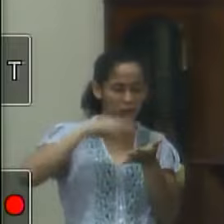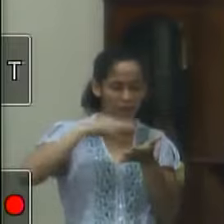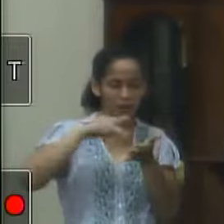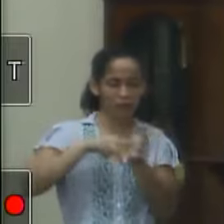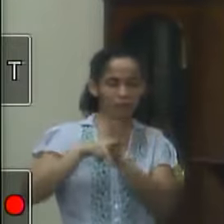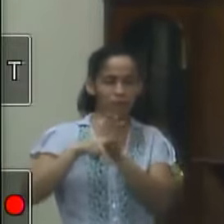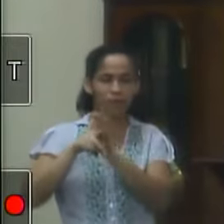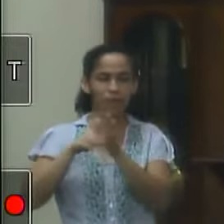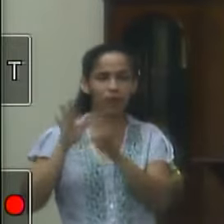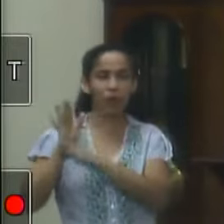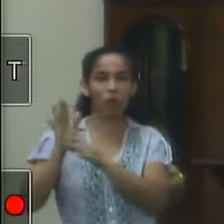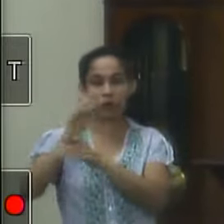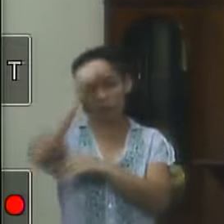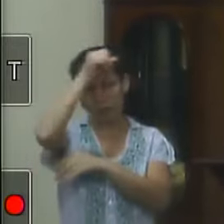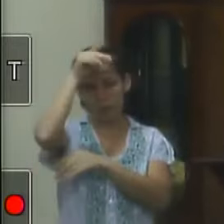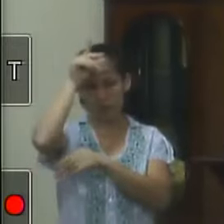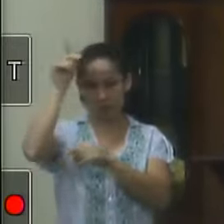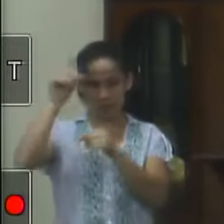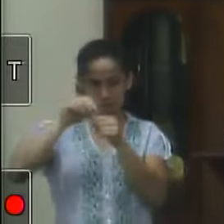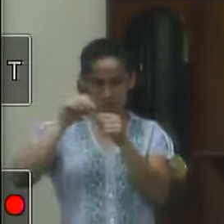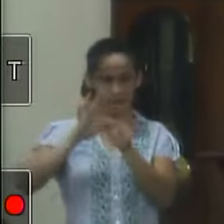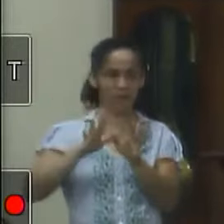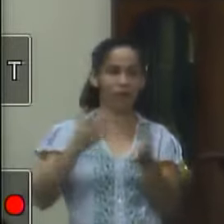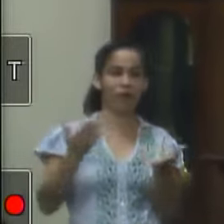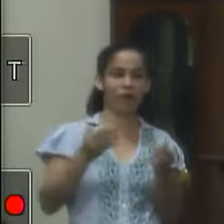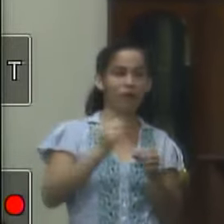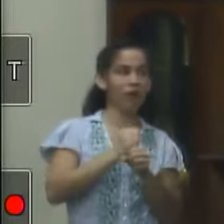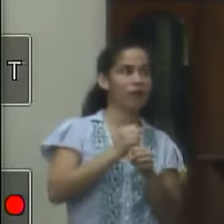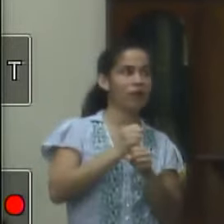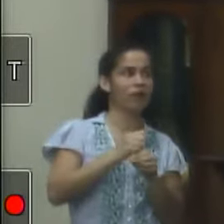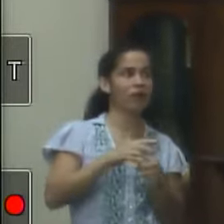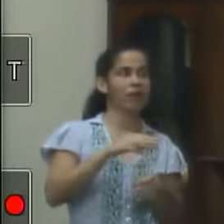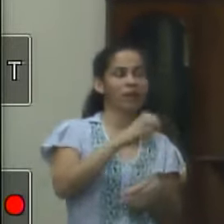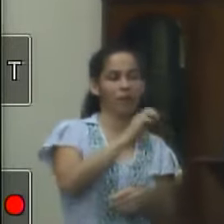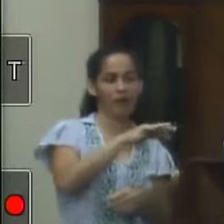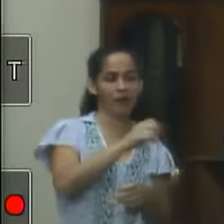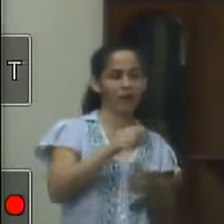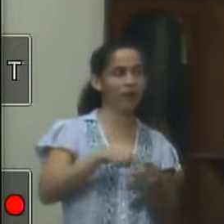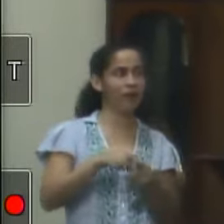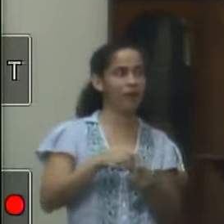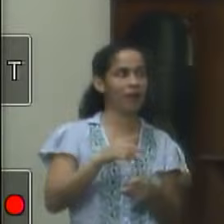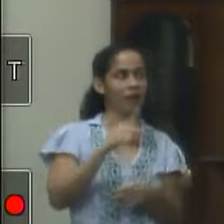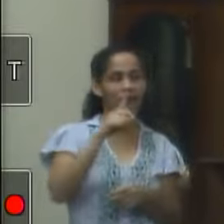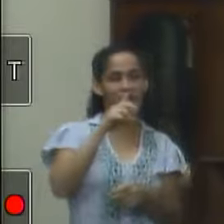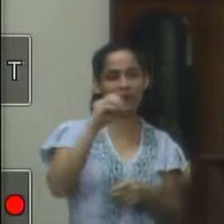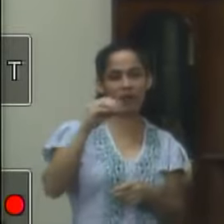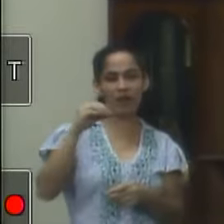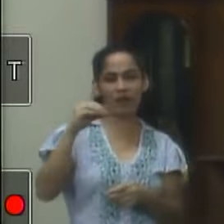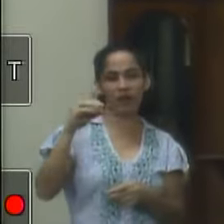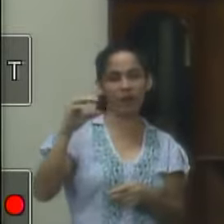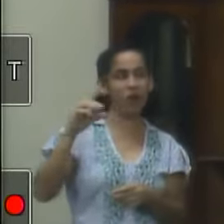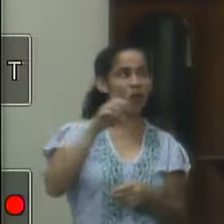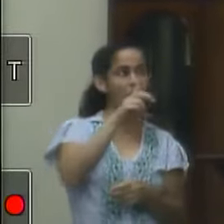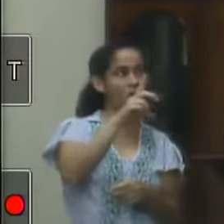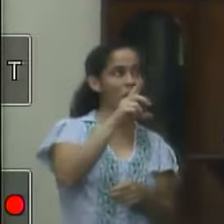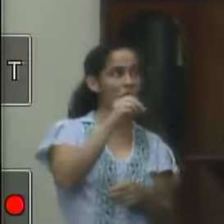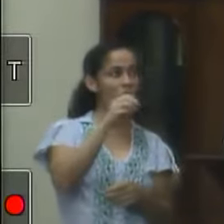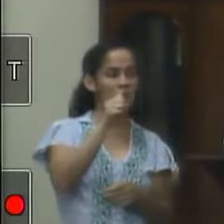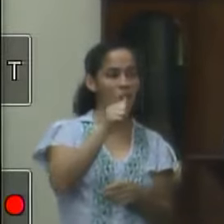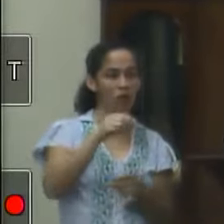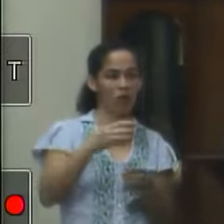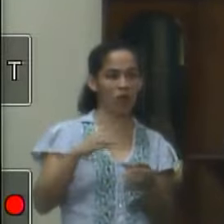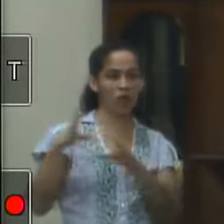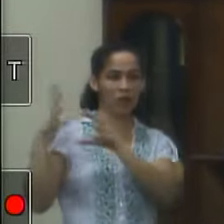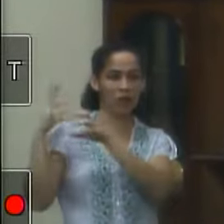papéis das premissas parlamentares fazer emendas no PPA na LDO que é a diretriz orçamentária e a LOA que é quanto que o município vai